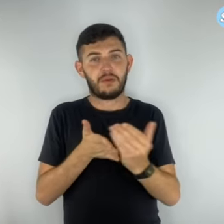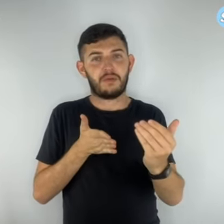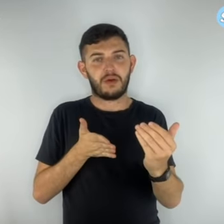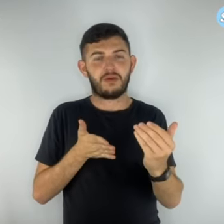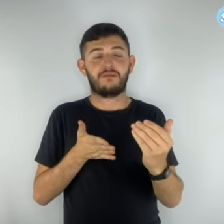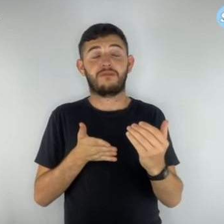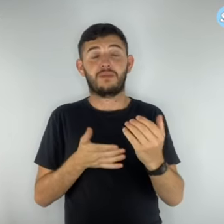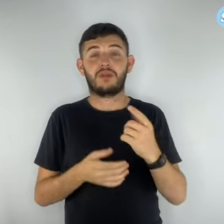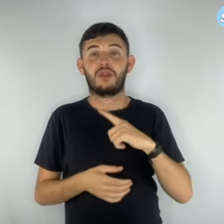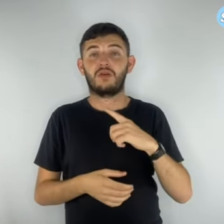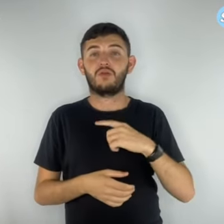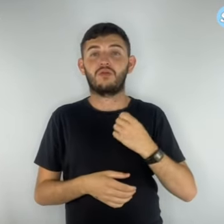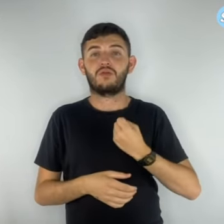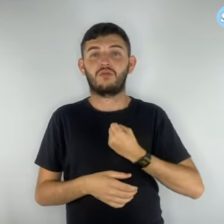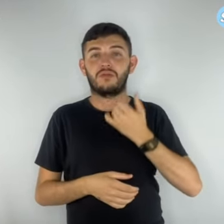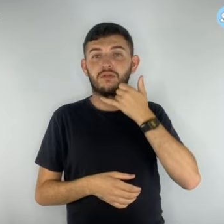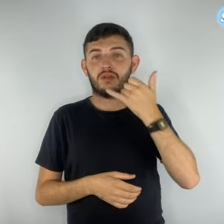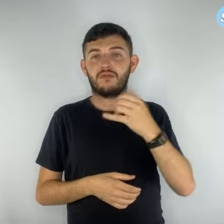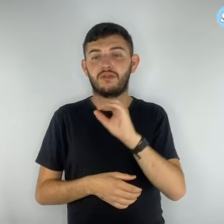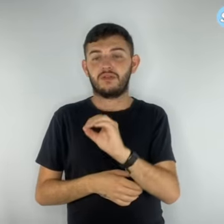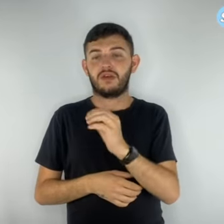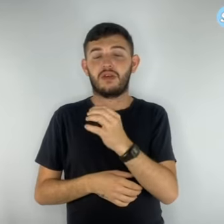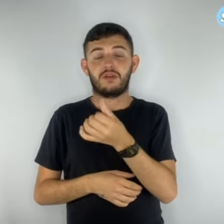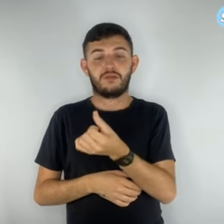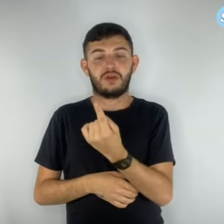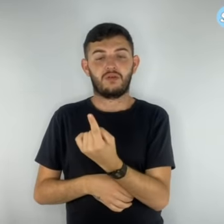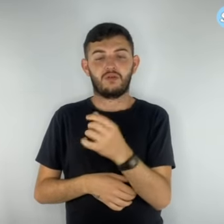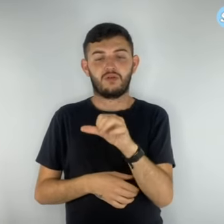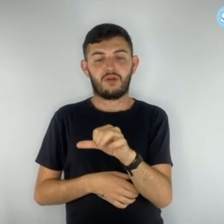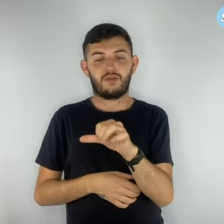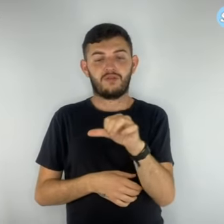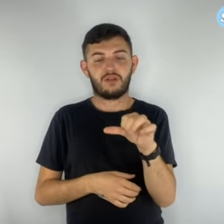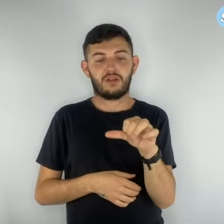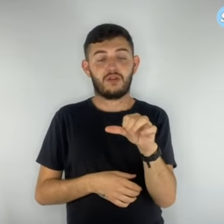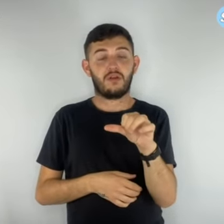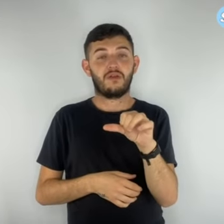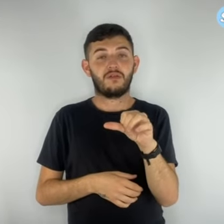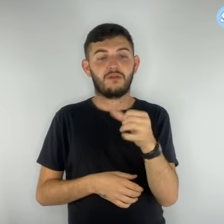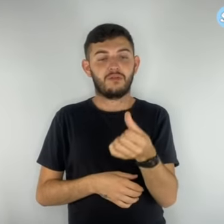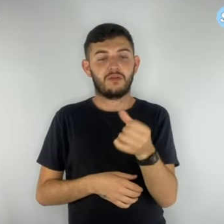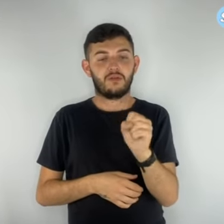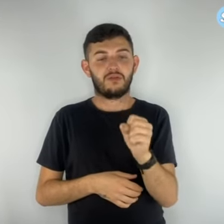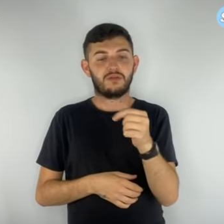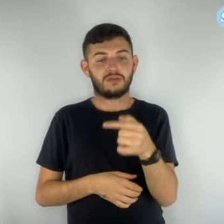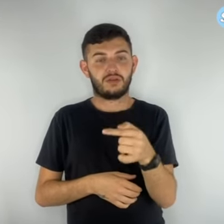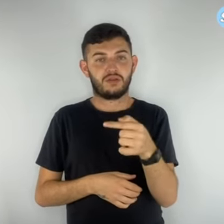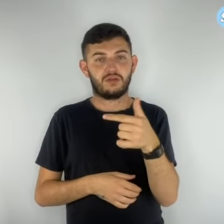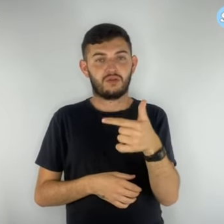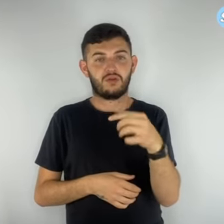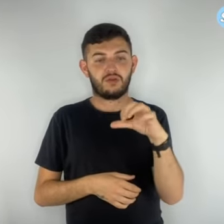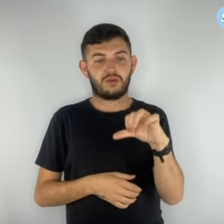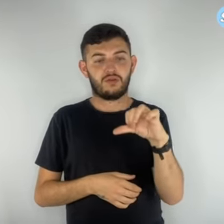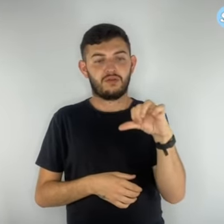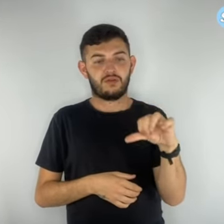061-99687-2994 ou